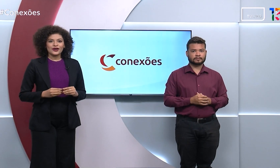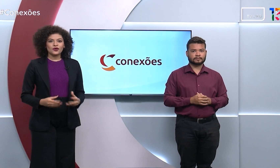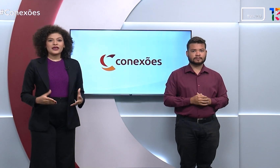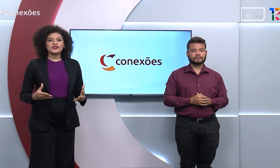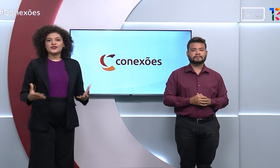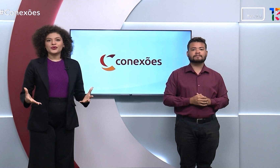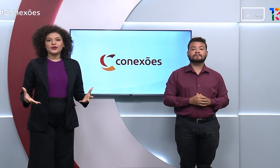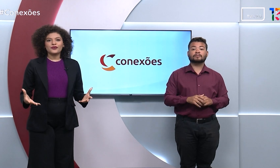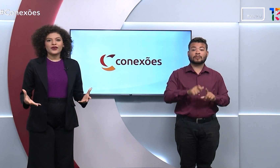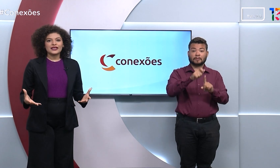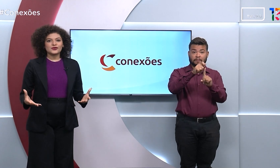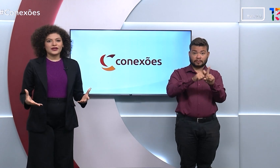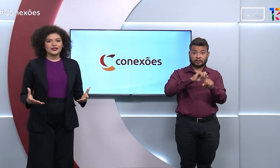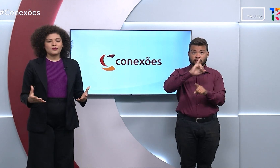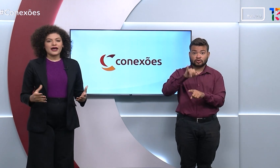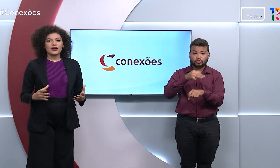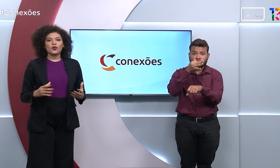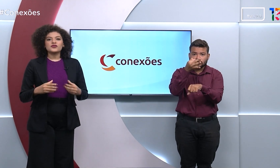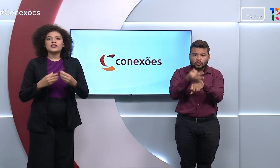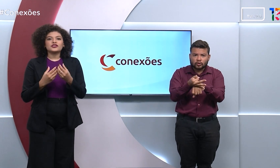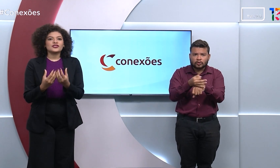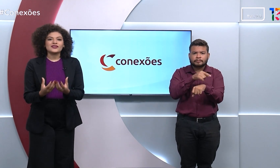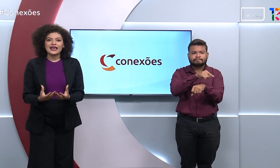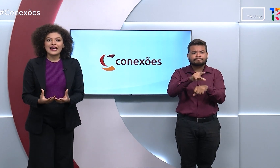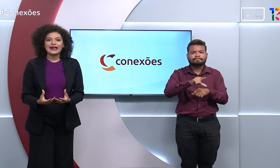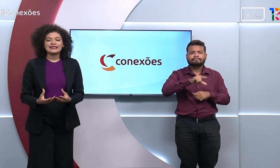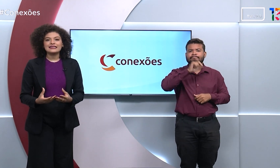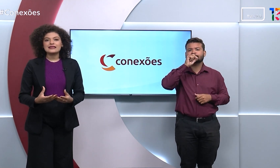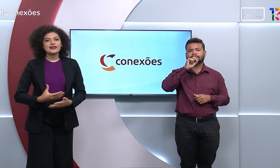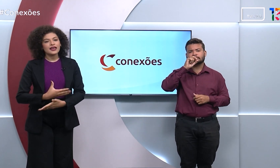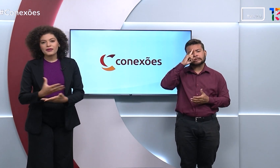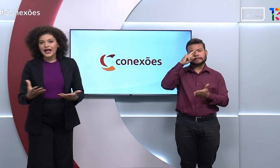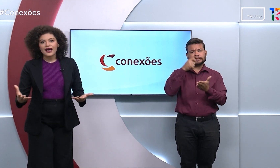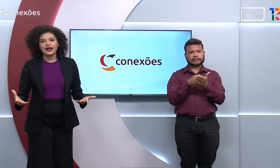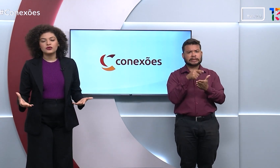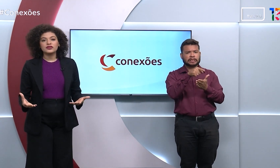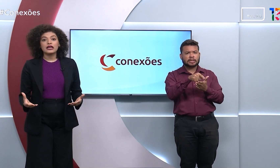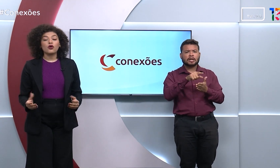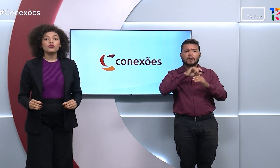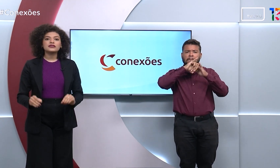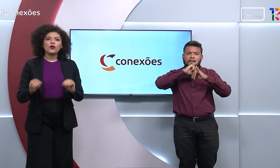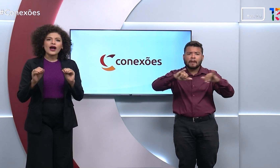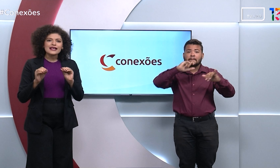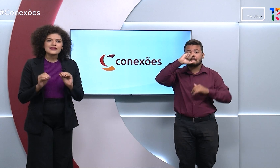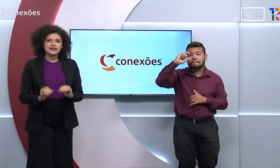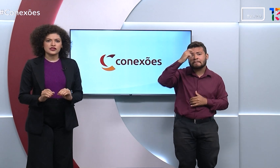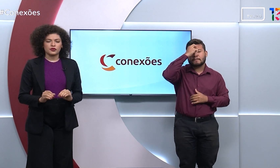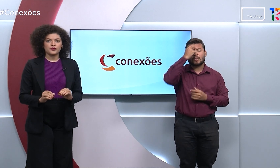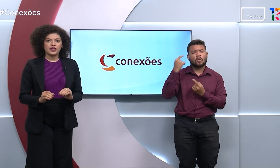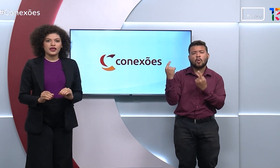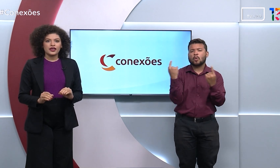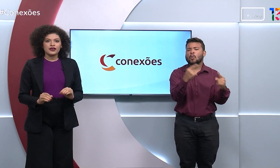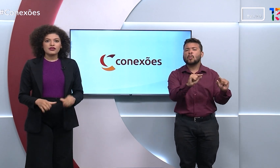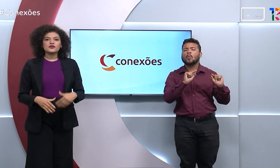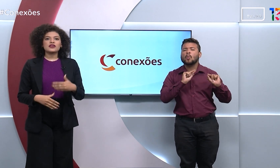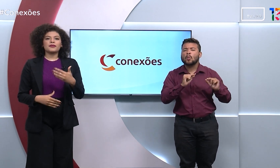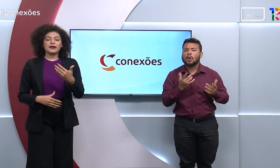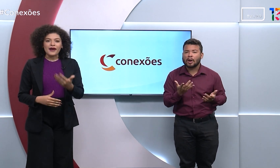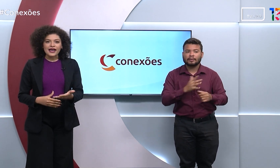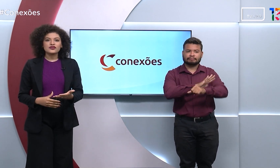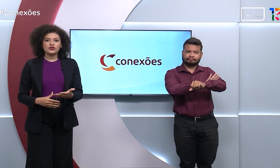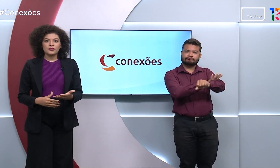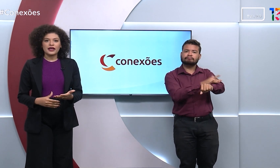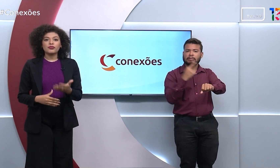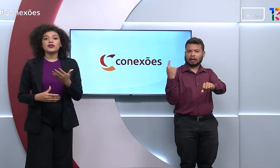O mês de julho foi escolhido para conscientizar e celebrar a luta contra o racismo. Vamos